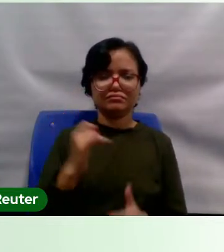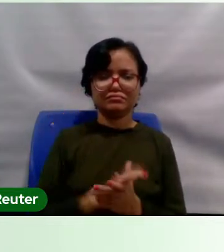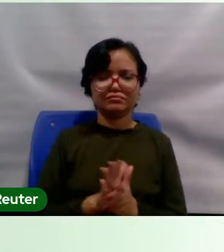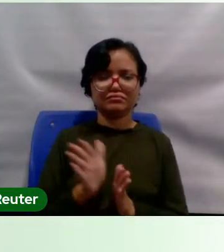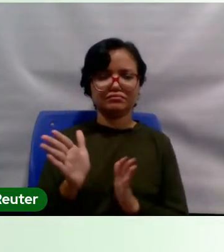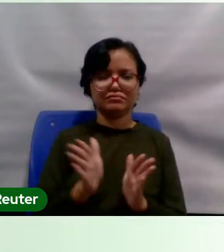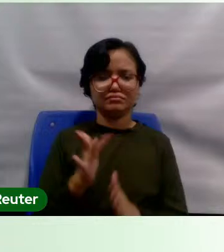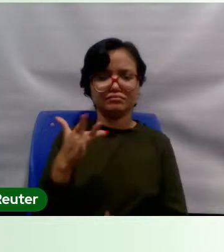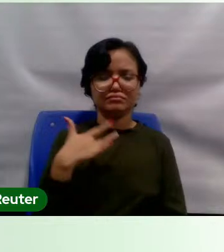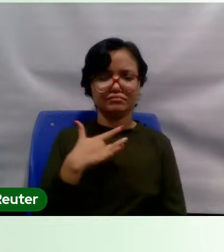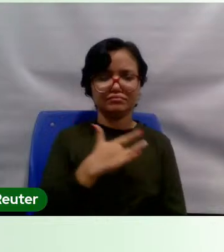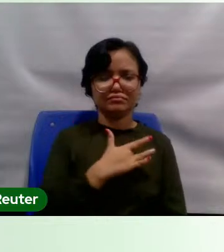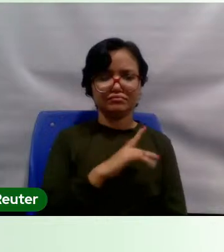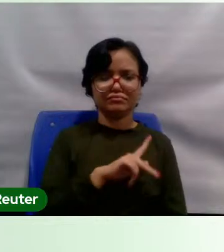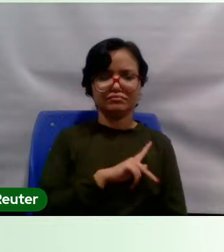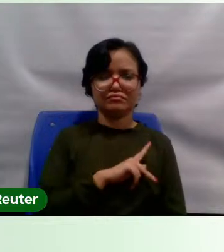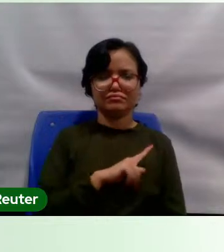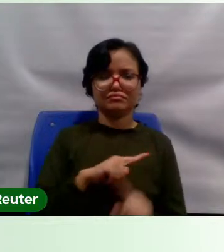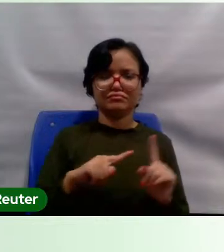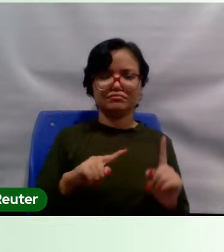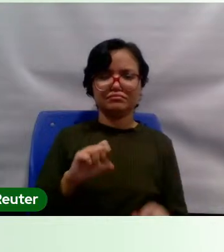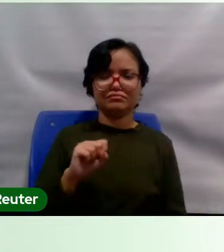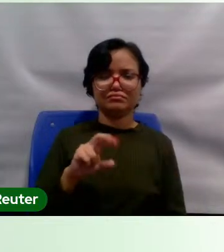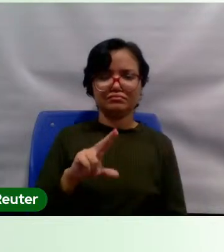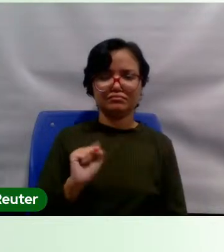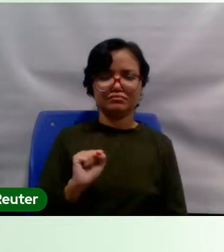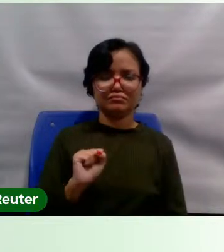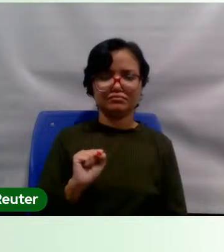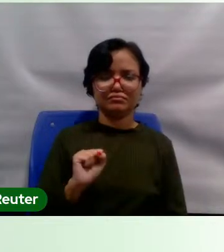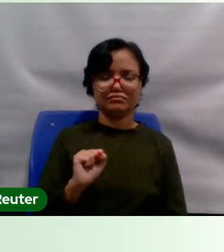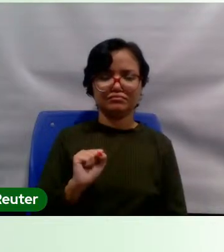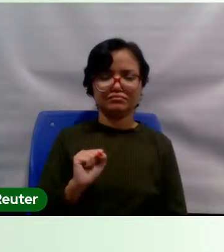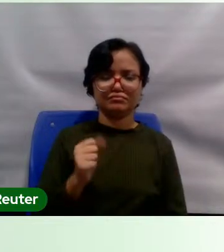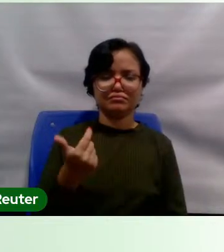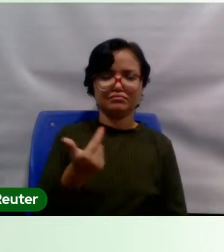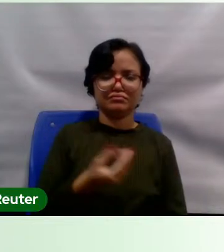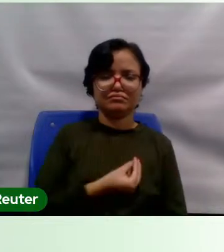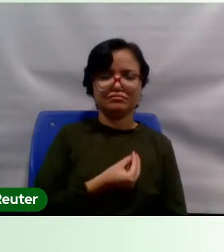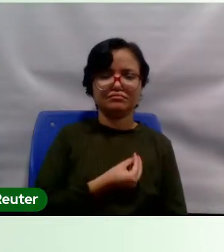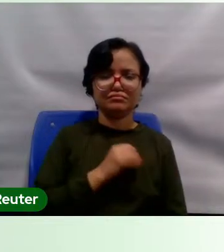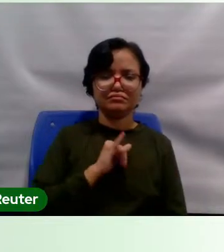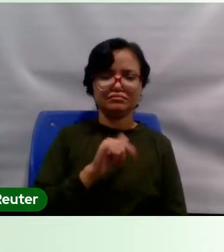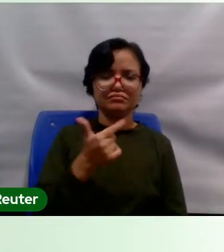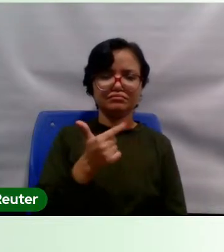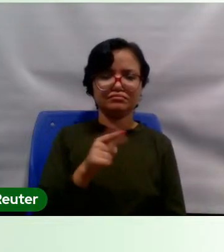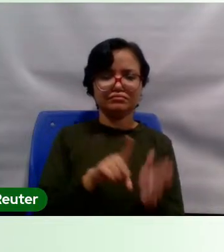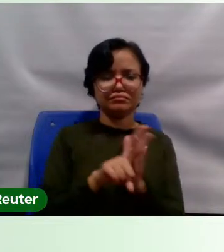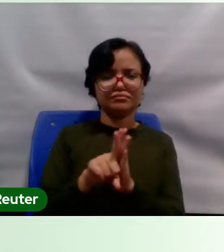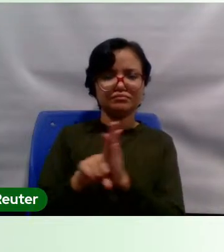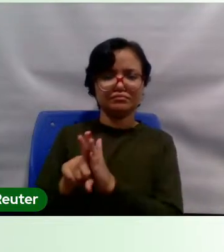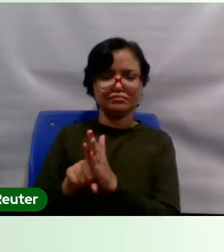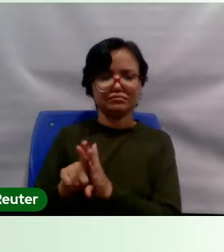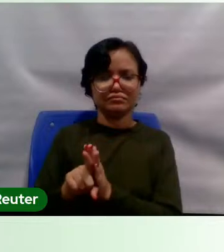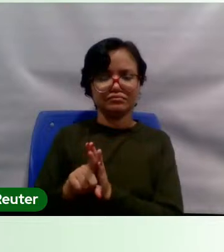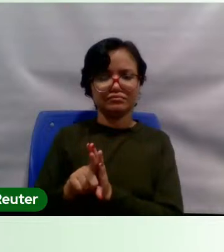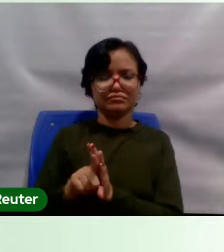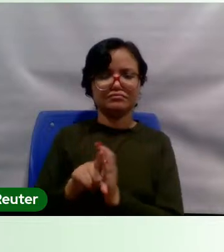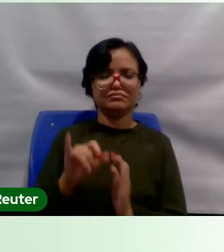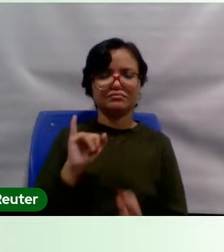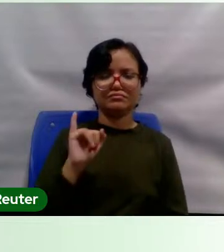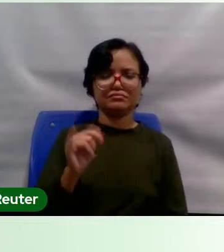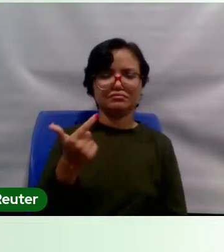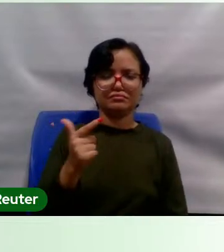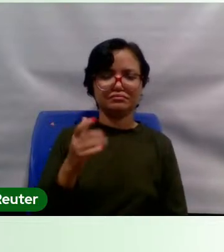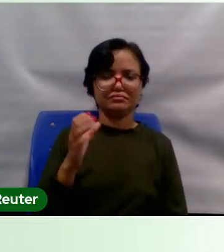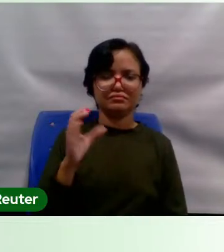pública. Mas o SUS não sobreviveria sem a pesquisa, sem a ciência, é onde se